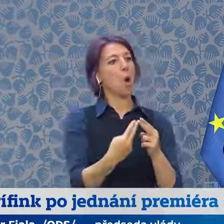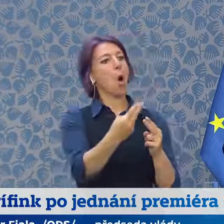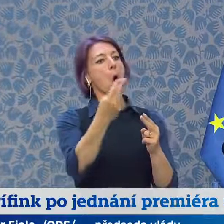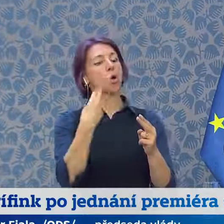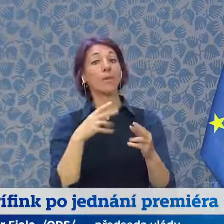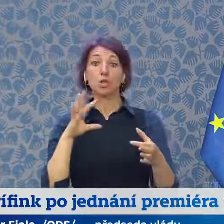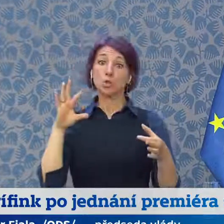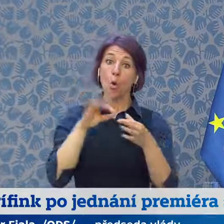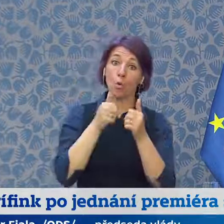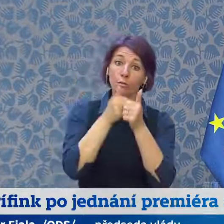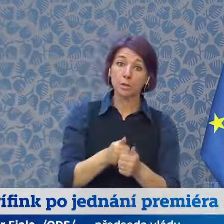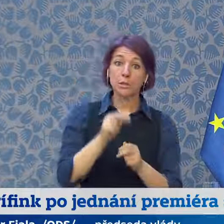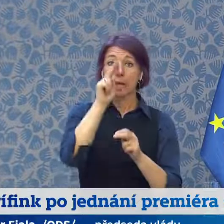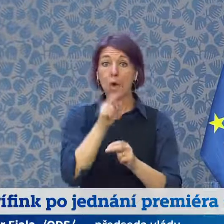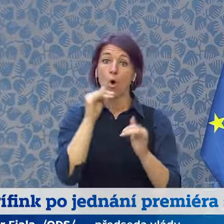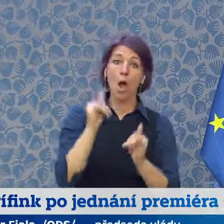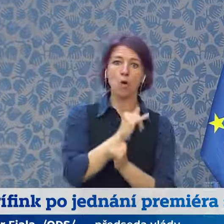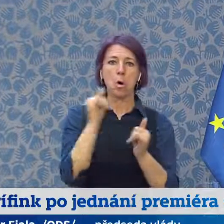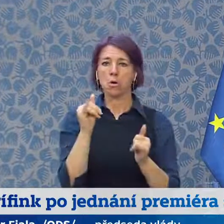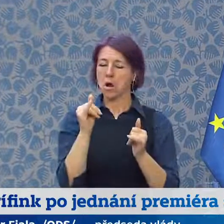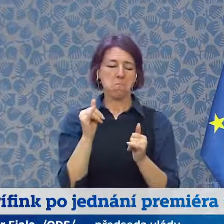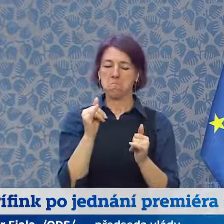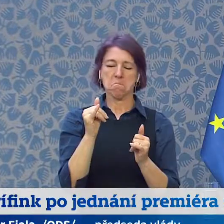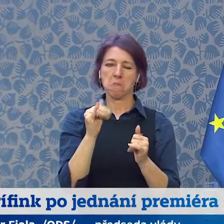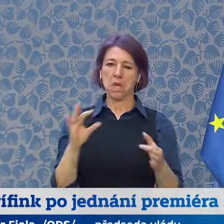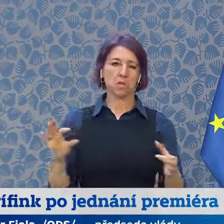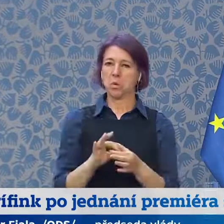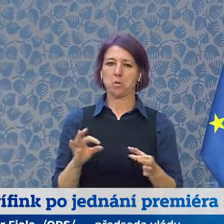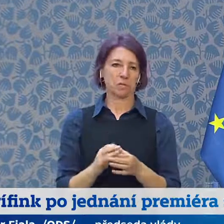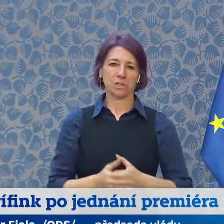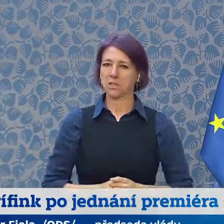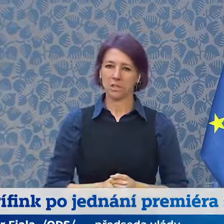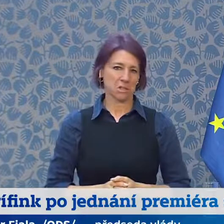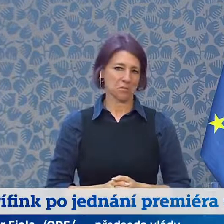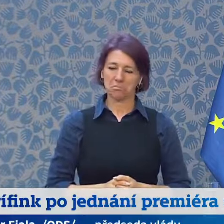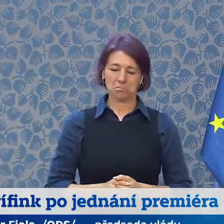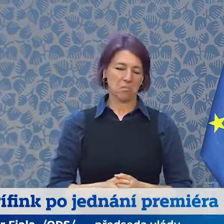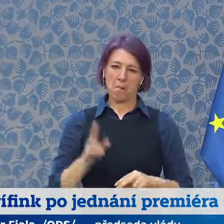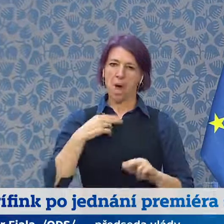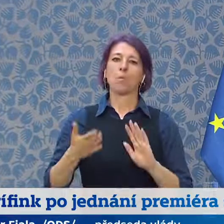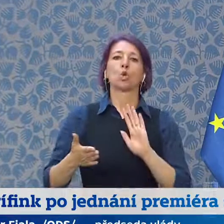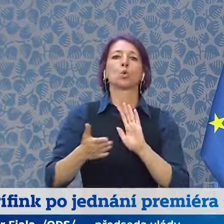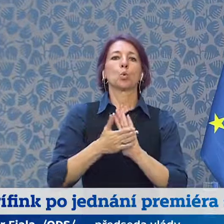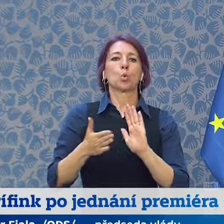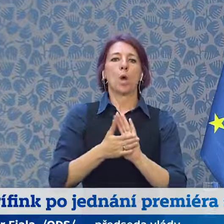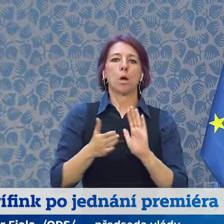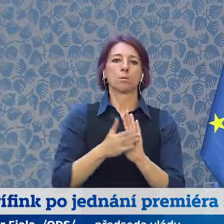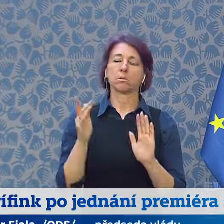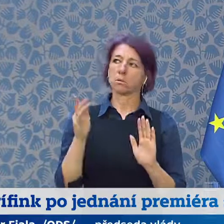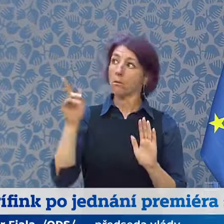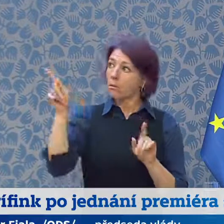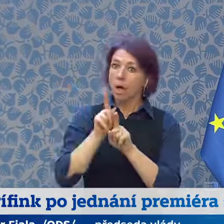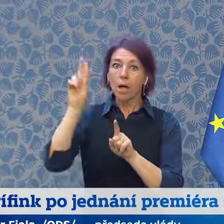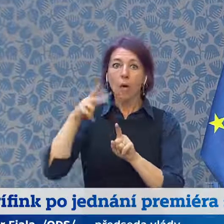zasahuje ty, kteří mají euro, ta by určitě nebyla z hlediska faktu správná. Česká